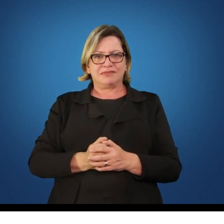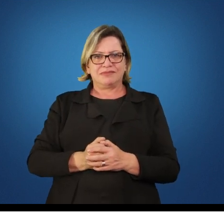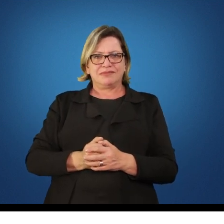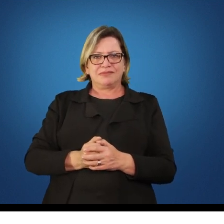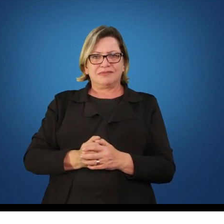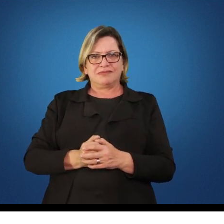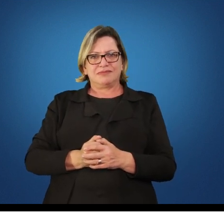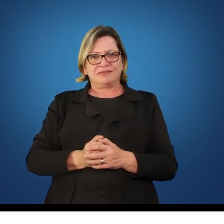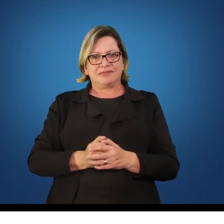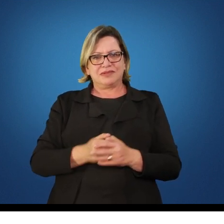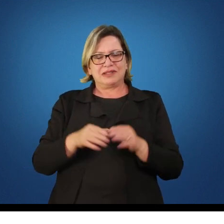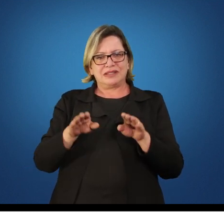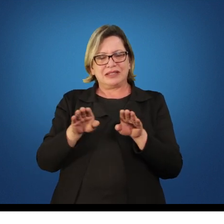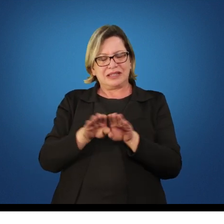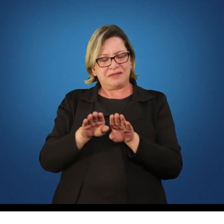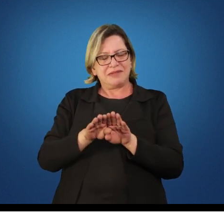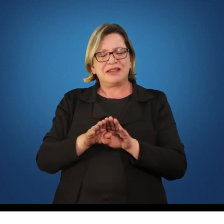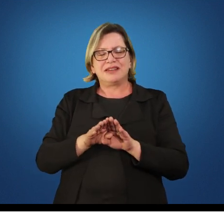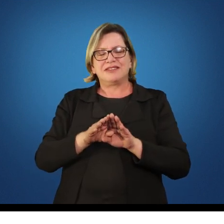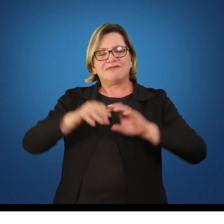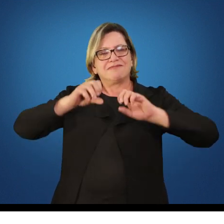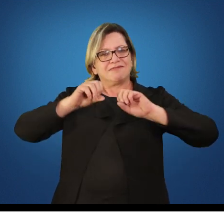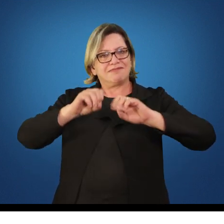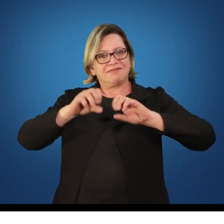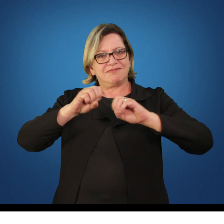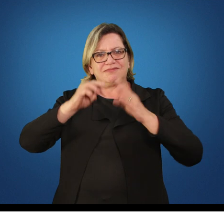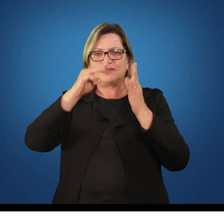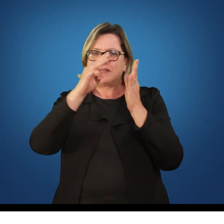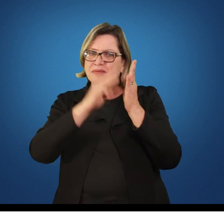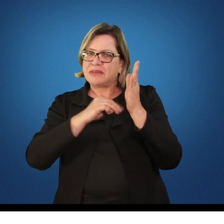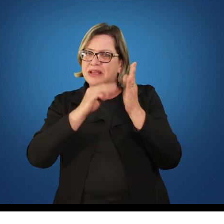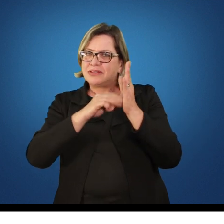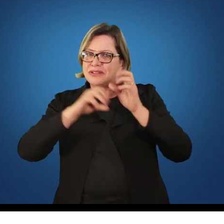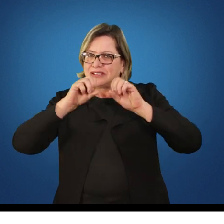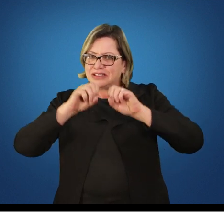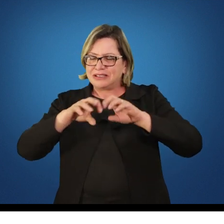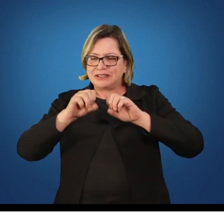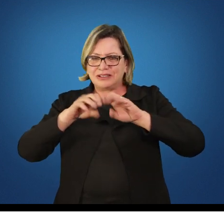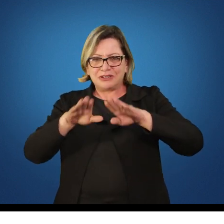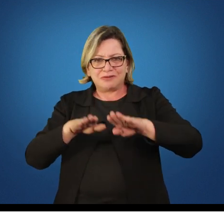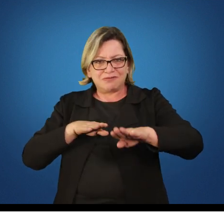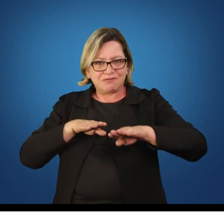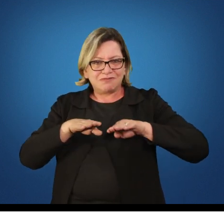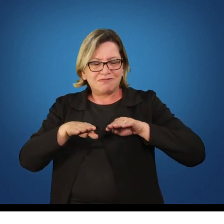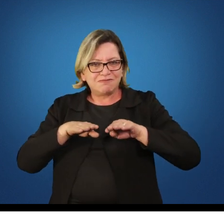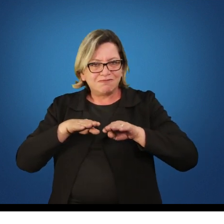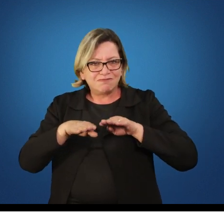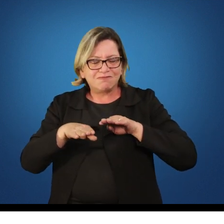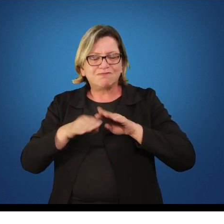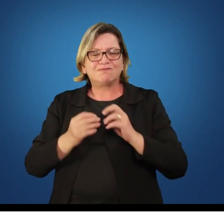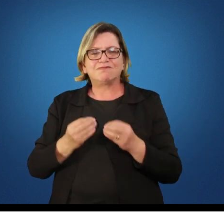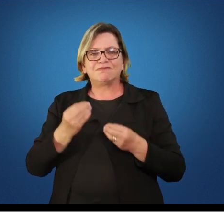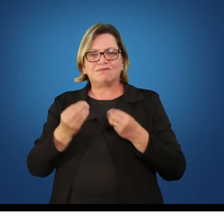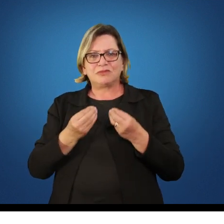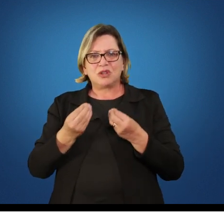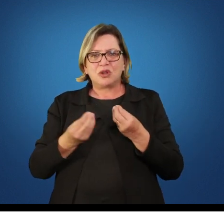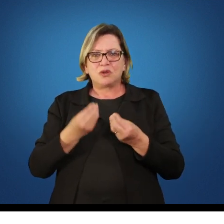nós vamos trabalhar aí os métodos de ensino das ações motrizes certo? de como se